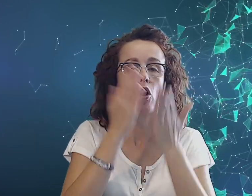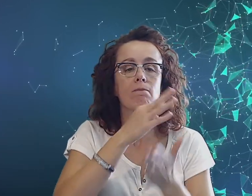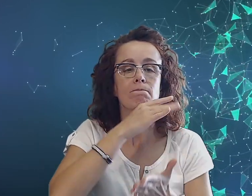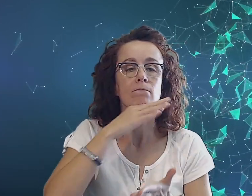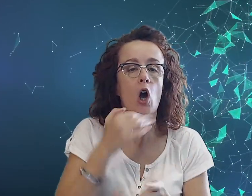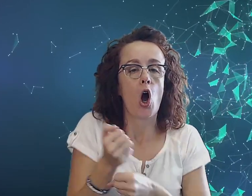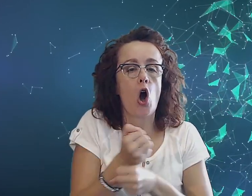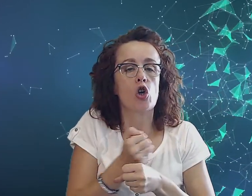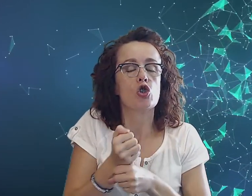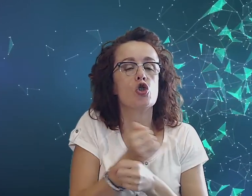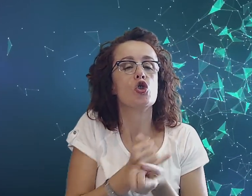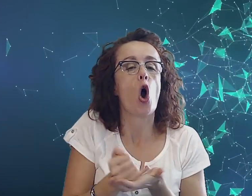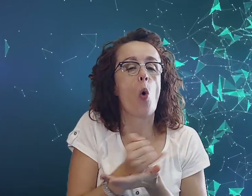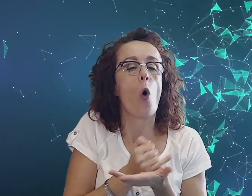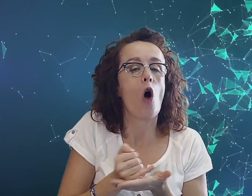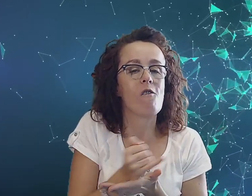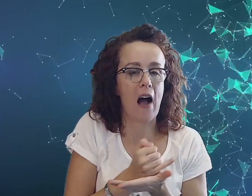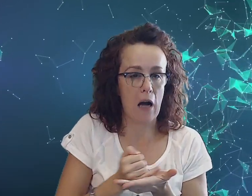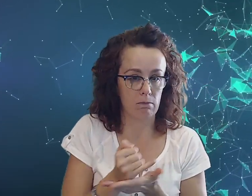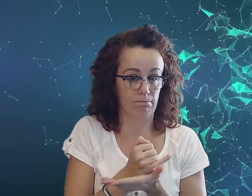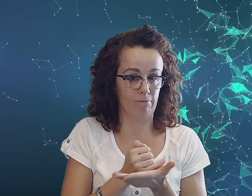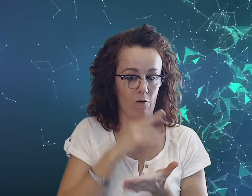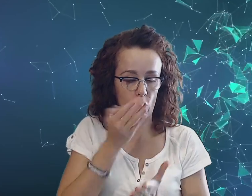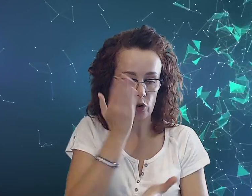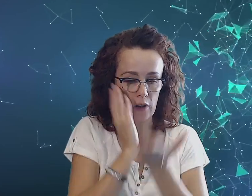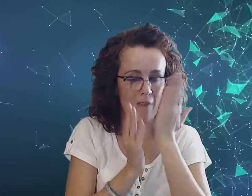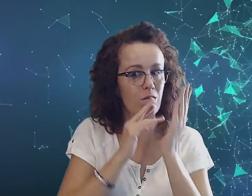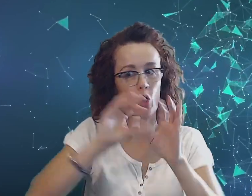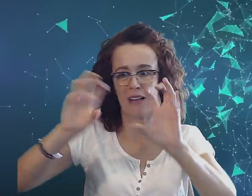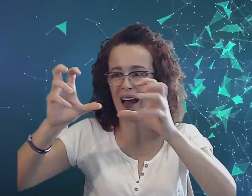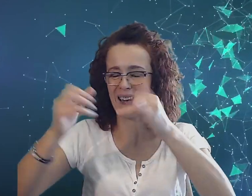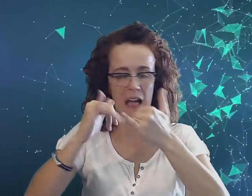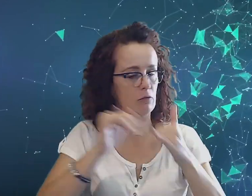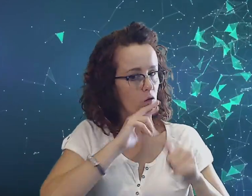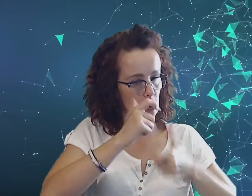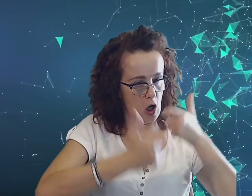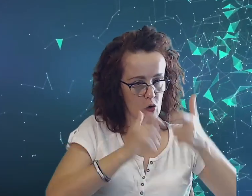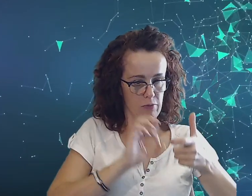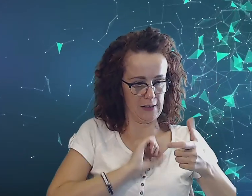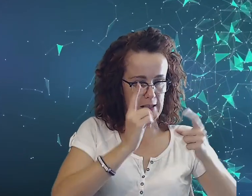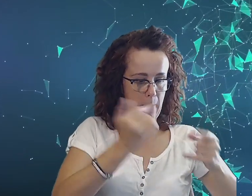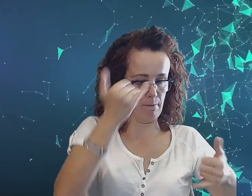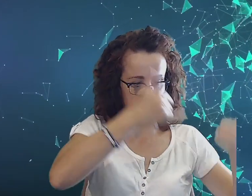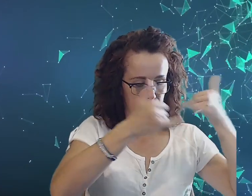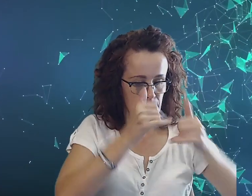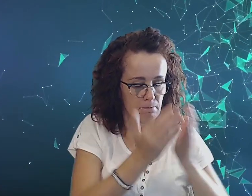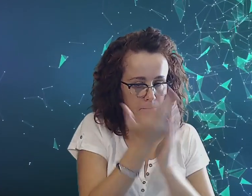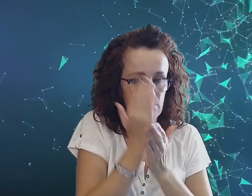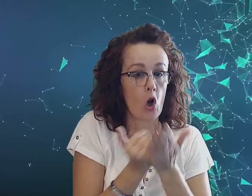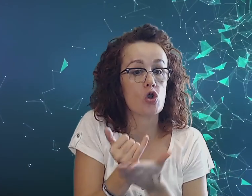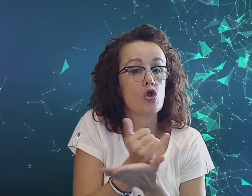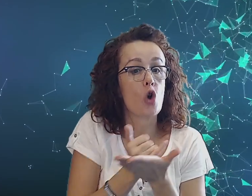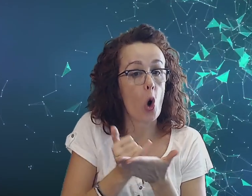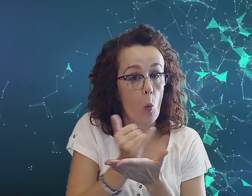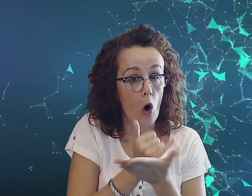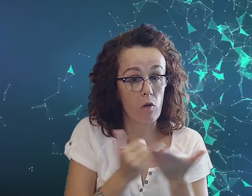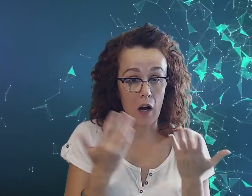ziołowa woda. Woda kran. Woda robię sam. Ziołowa.